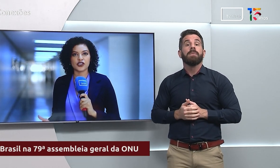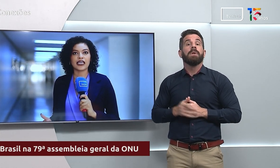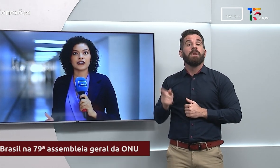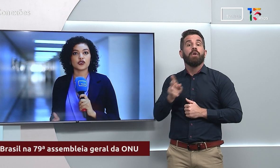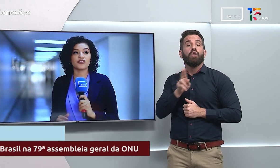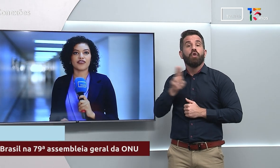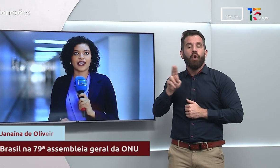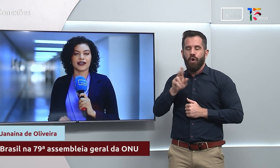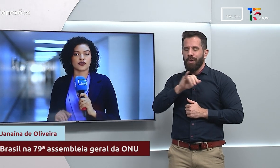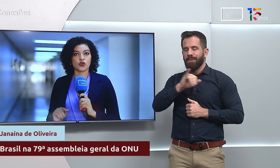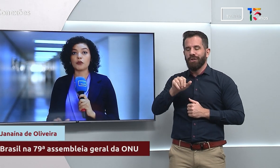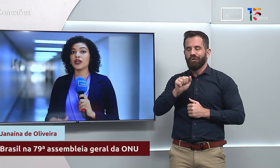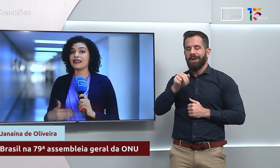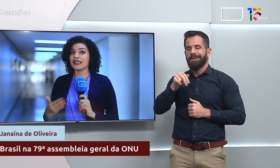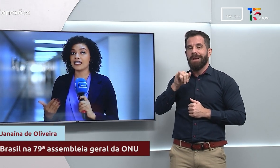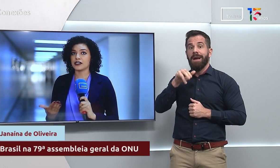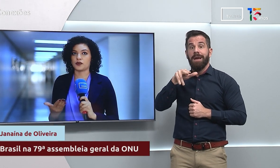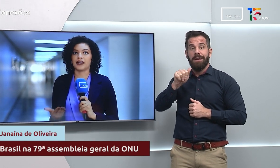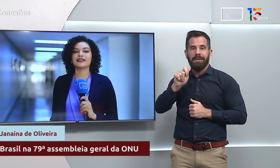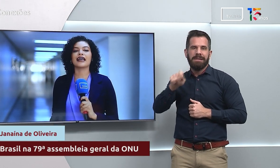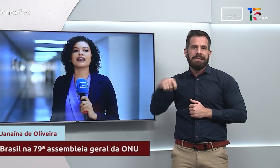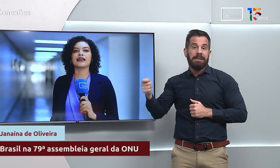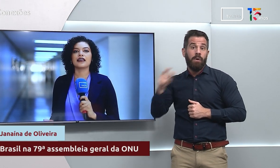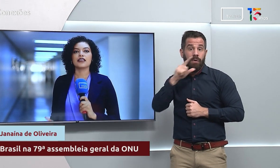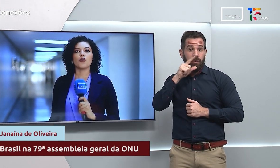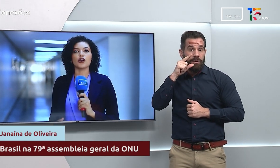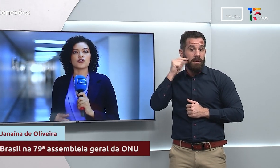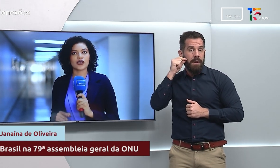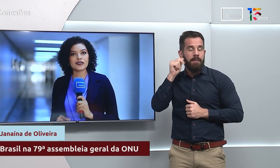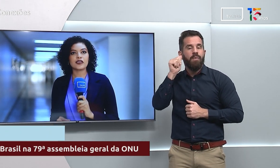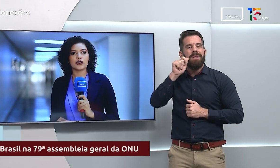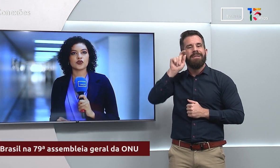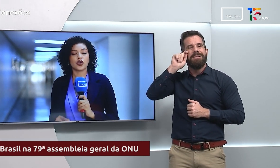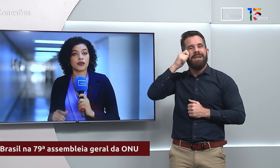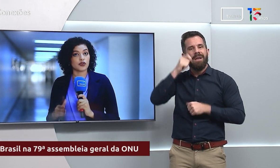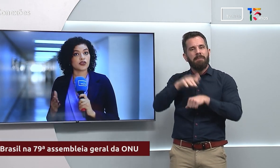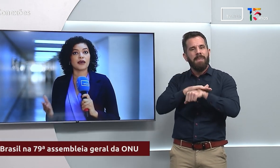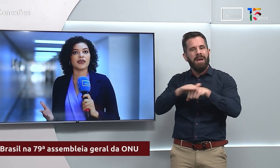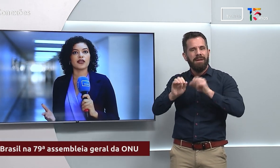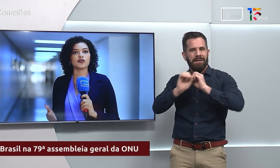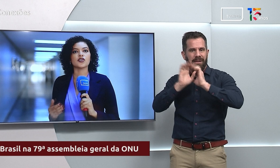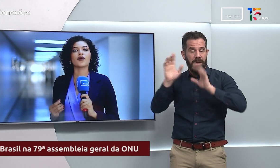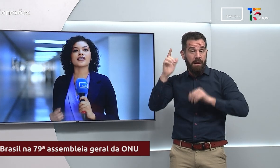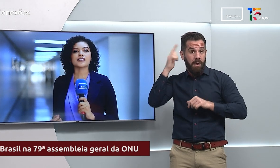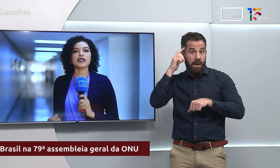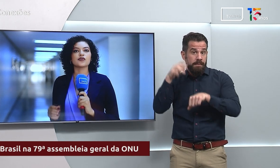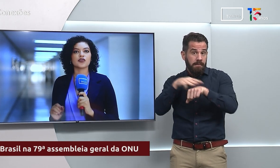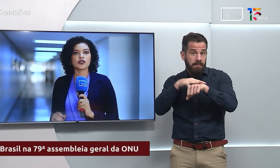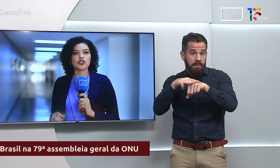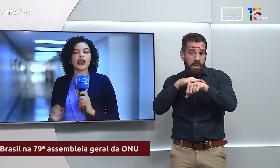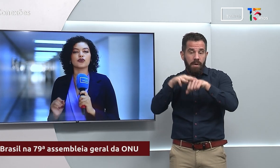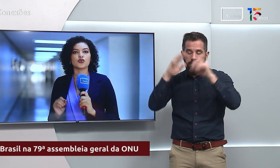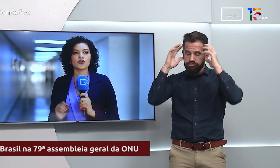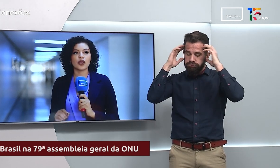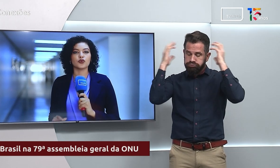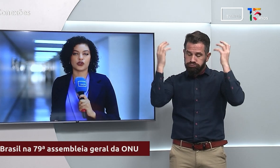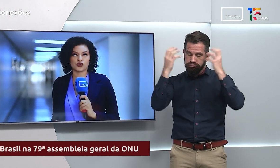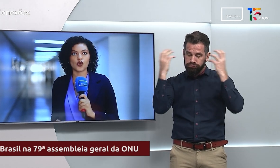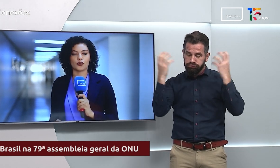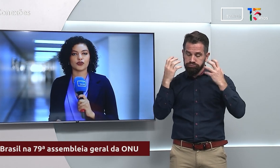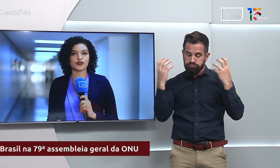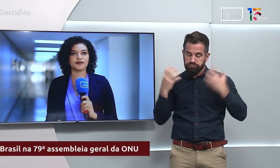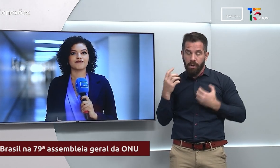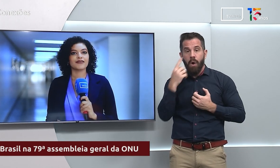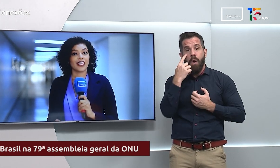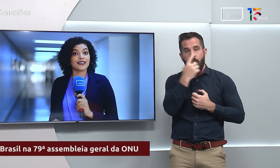é Janaína de Oliveira, sou uma mulher negra de pele clara, tenho olhos castanhos, meus cabelos são castanhos cacheados na altura